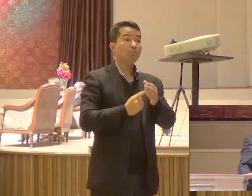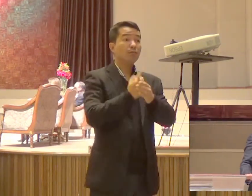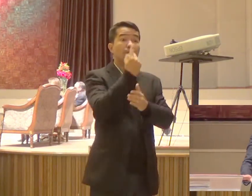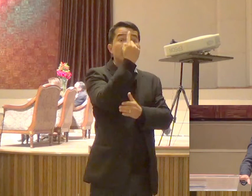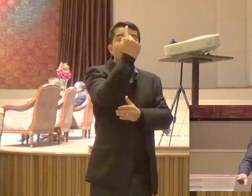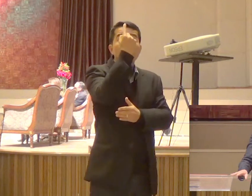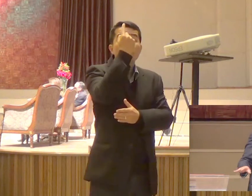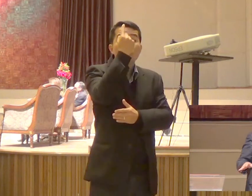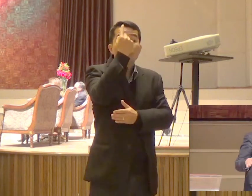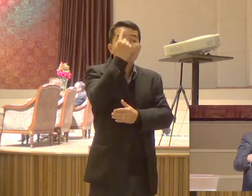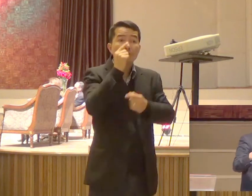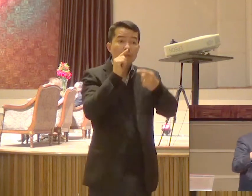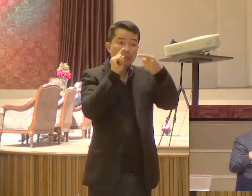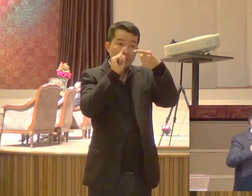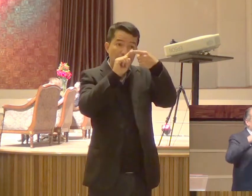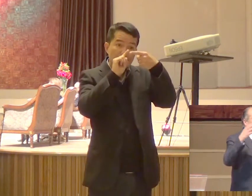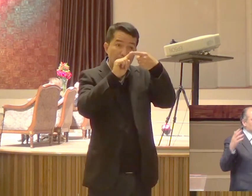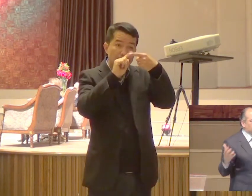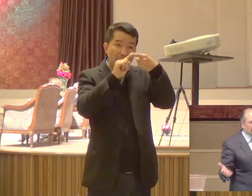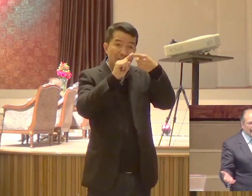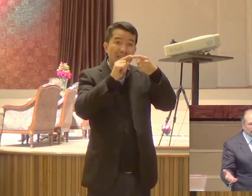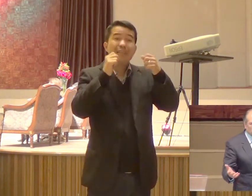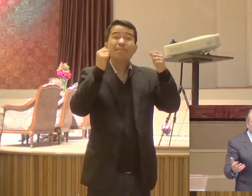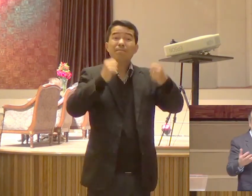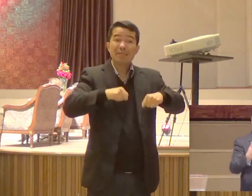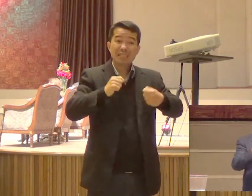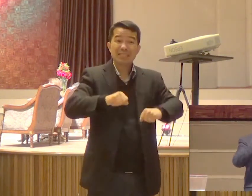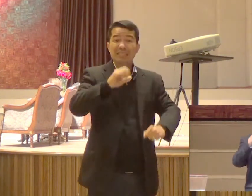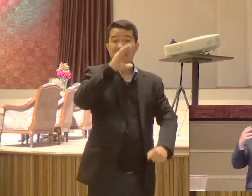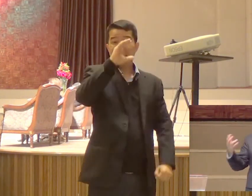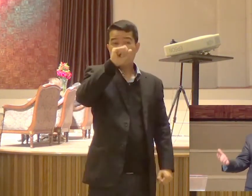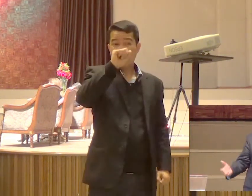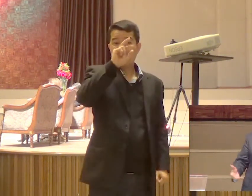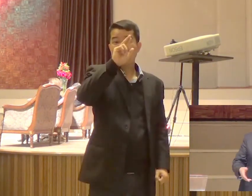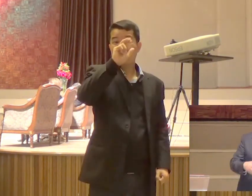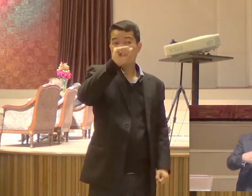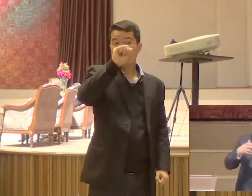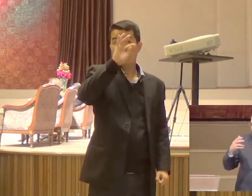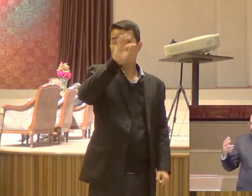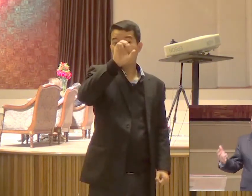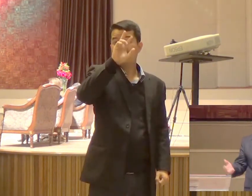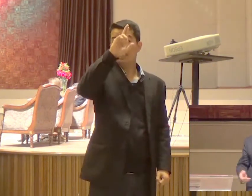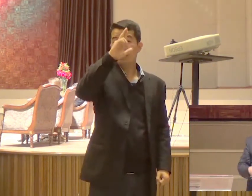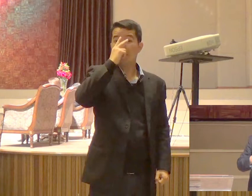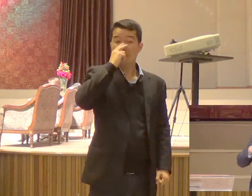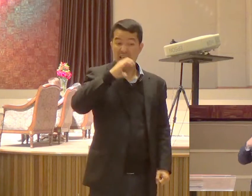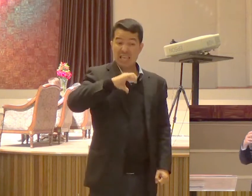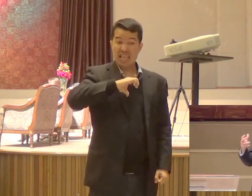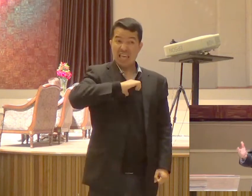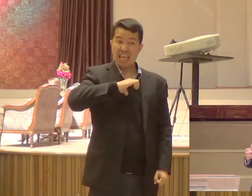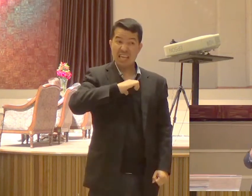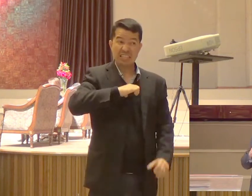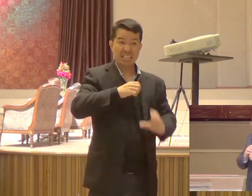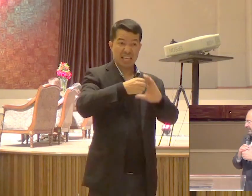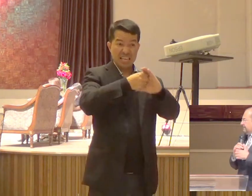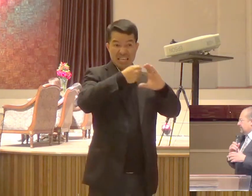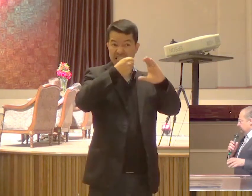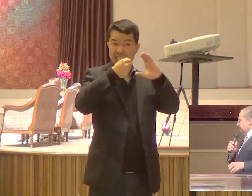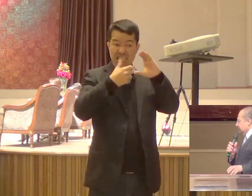Caráter é algo que Muita gente tem falado Que está faltando no mundo Está faltando no Brasil Está faltando na liderança Está mesmo